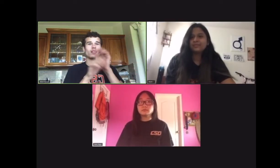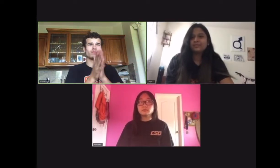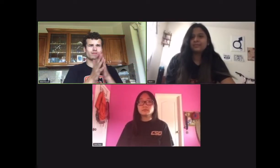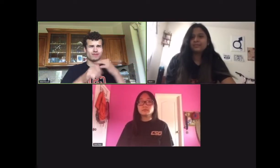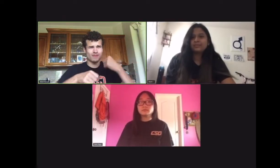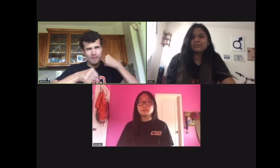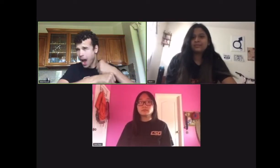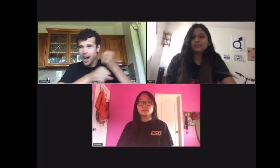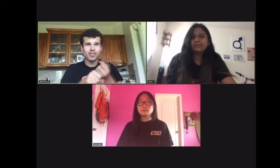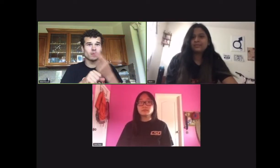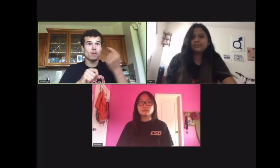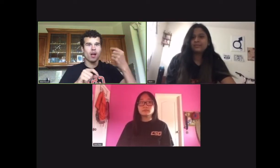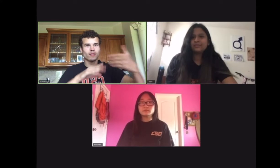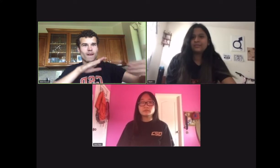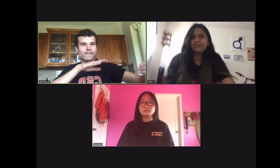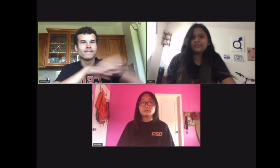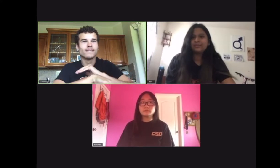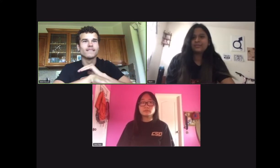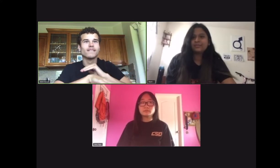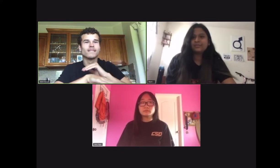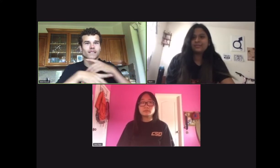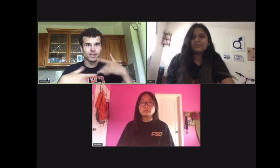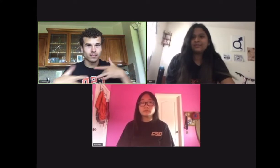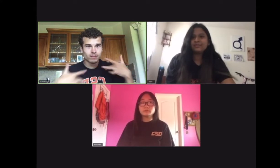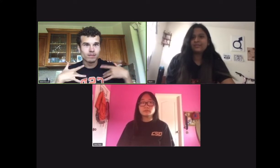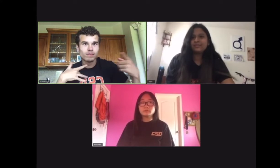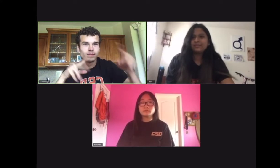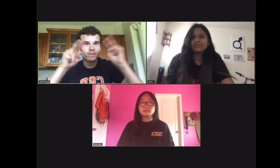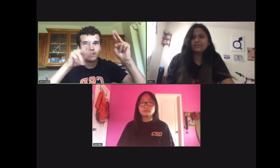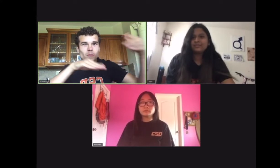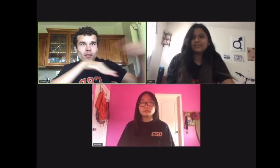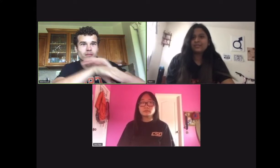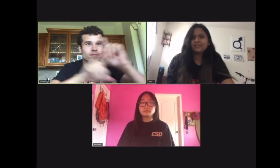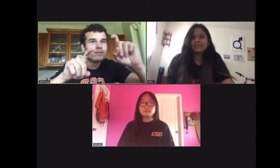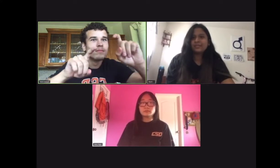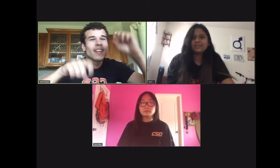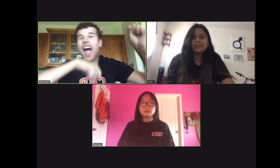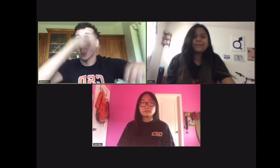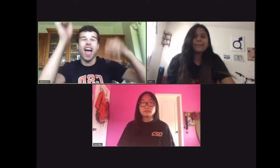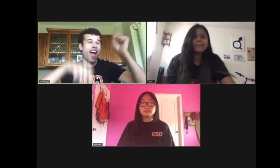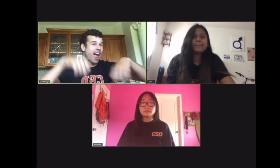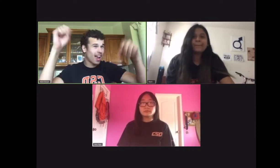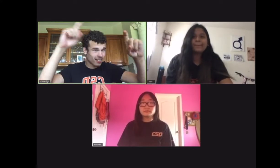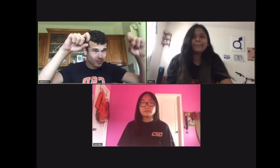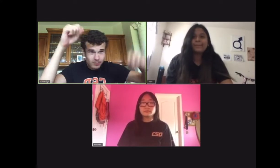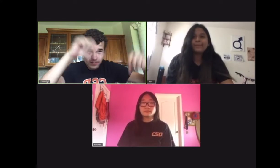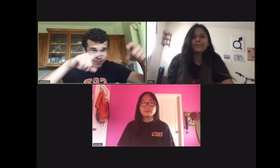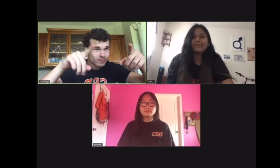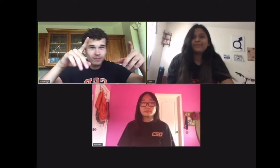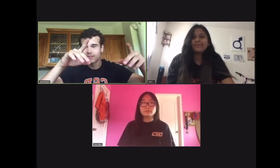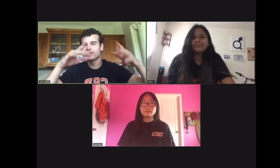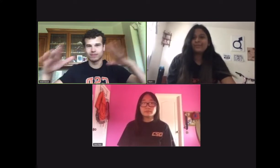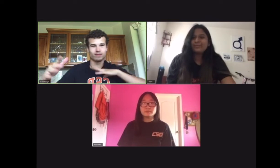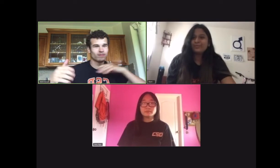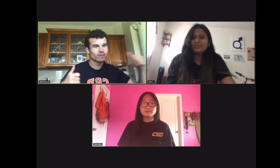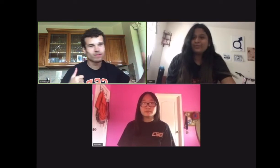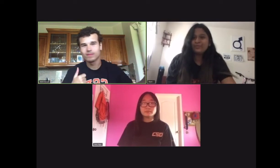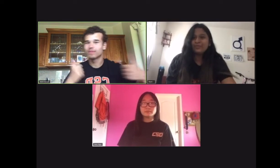Esta es la portada del libro anual. ¡Lo hicimos! ¿Están emocionados de verla? Sí, sí,